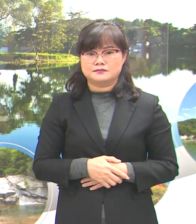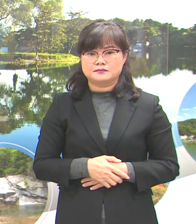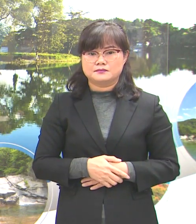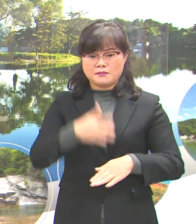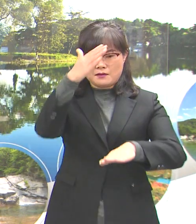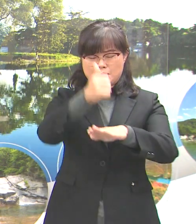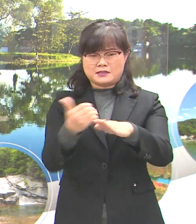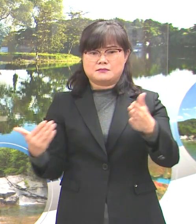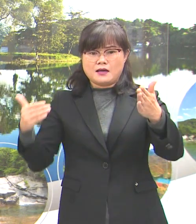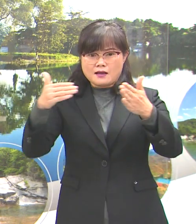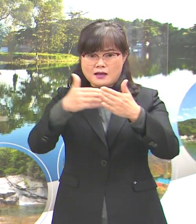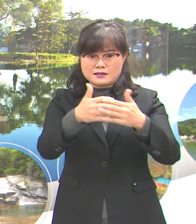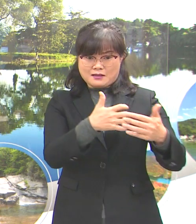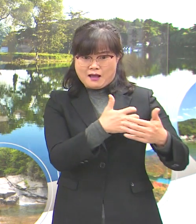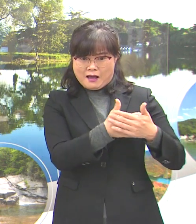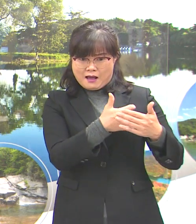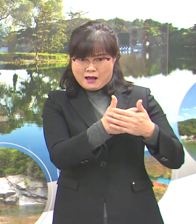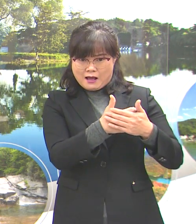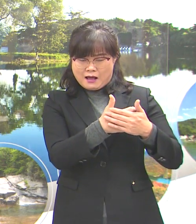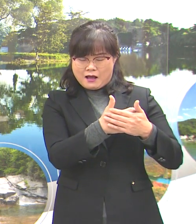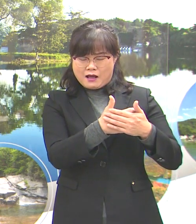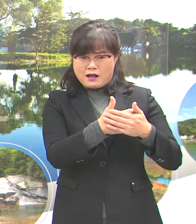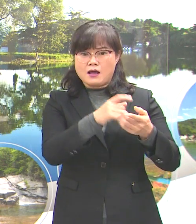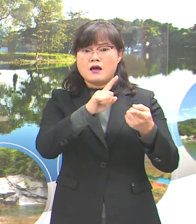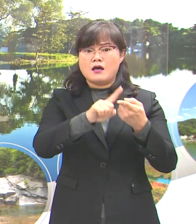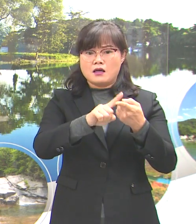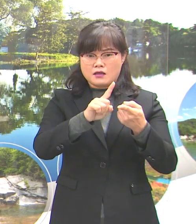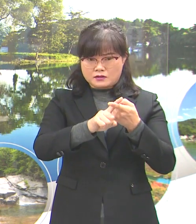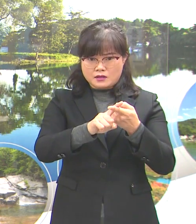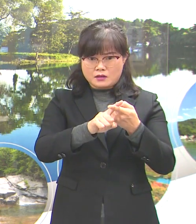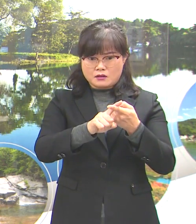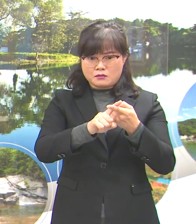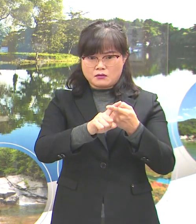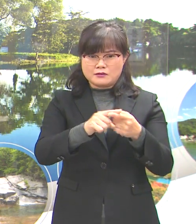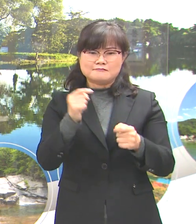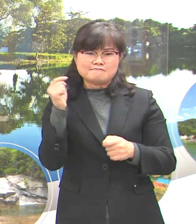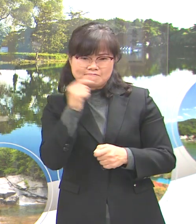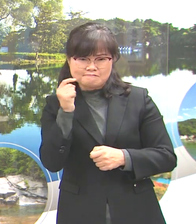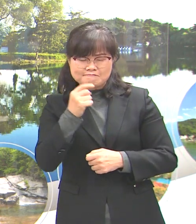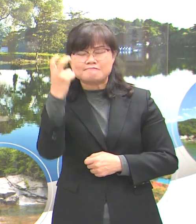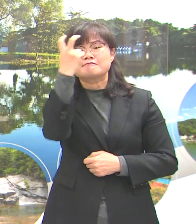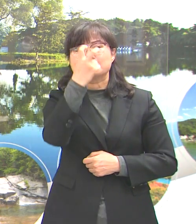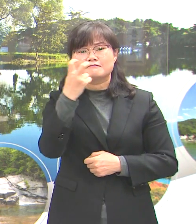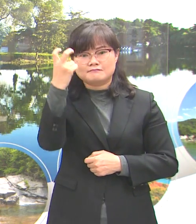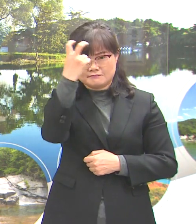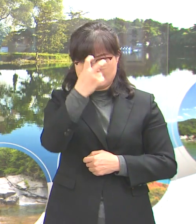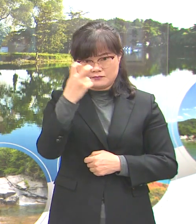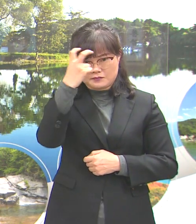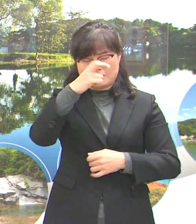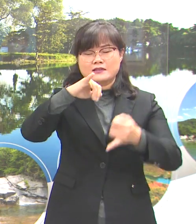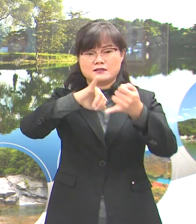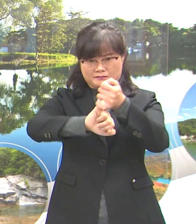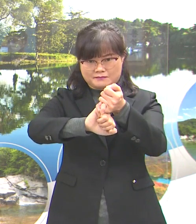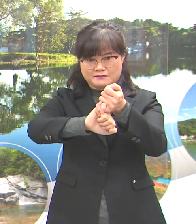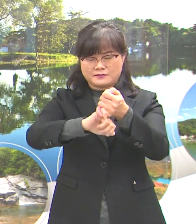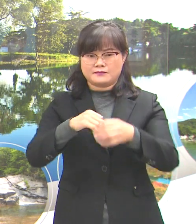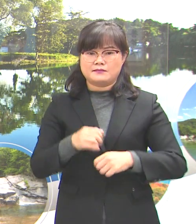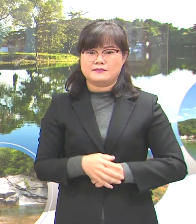끝까지 긴장의 끈을 놓지 않고 철저히 관리해 나가도록 하겠습니다.